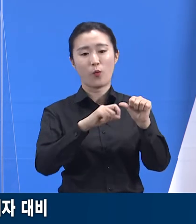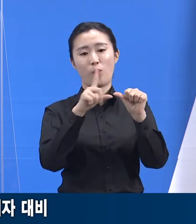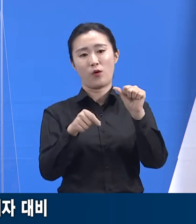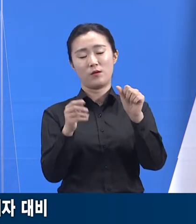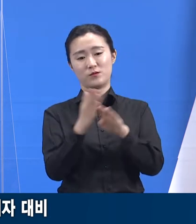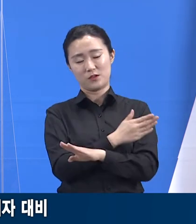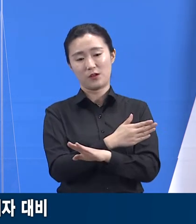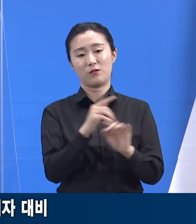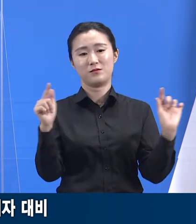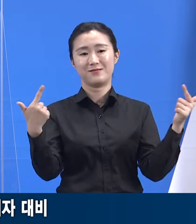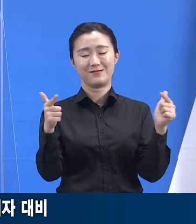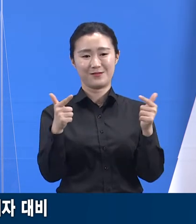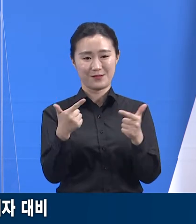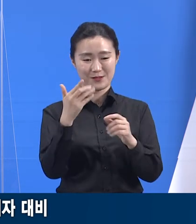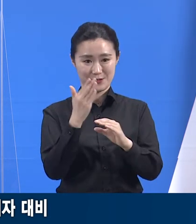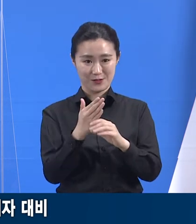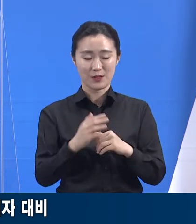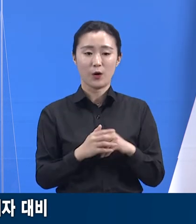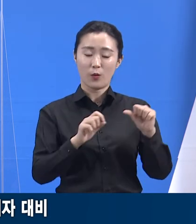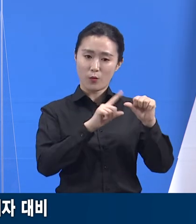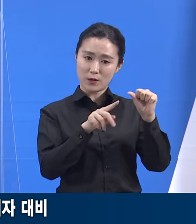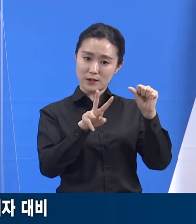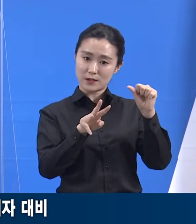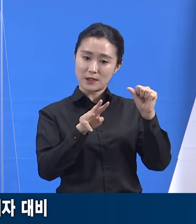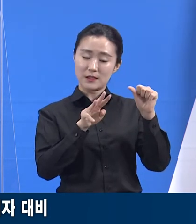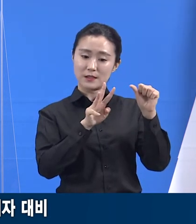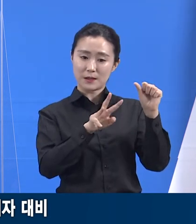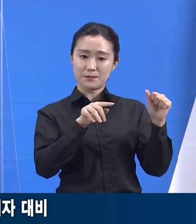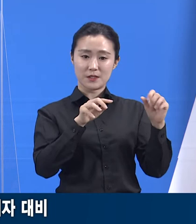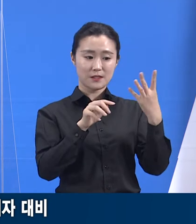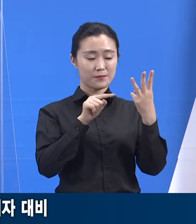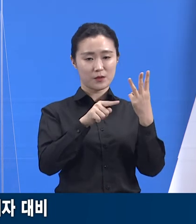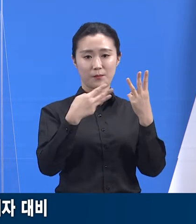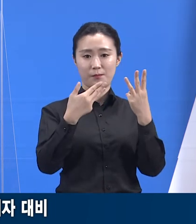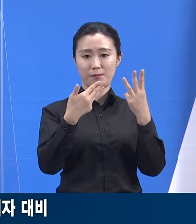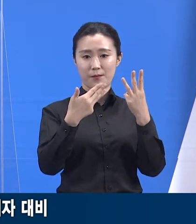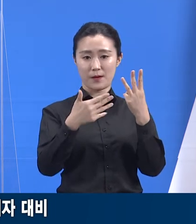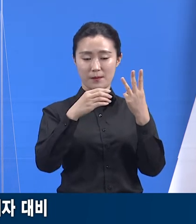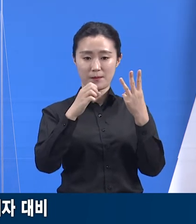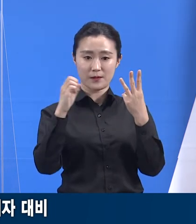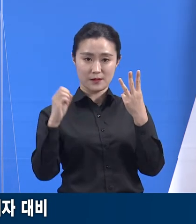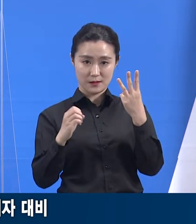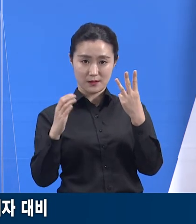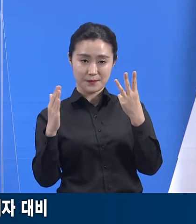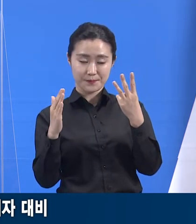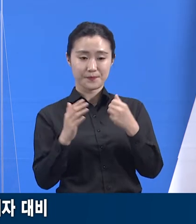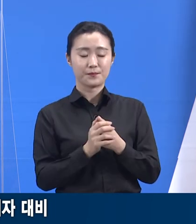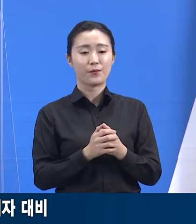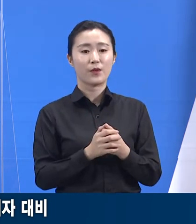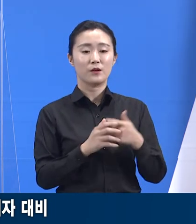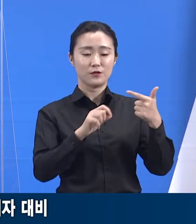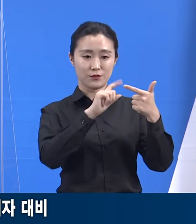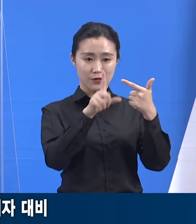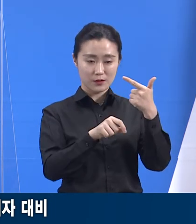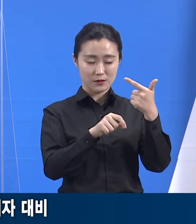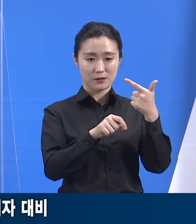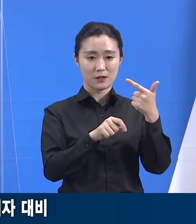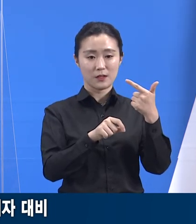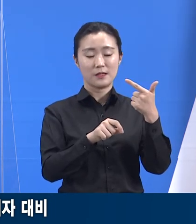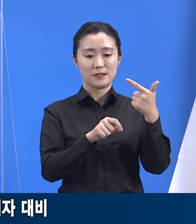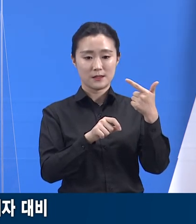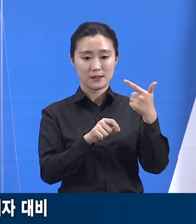5월에는 3.8%로 좋아졌고 6월은 21일 0시 기준 2.7%입니다.